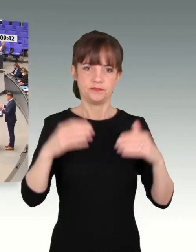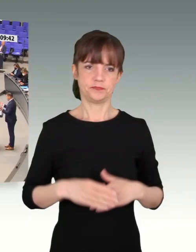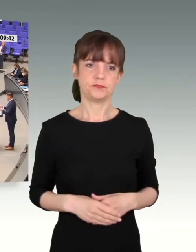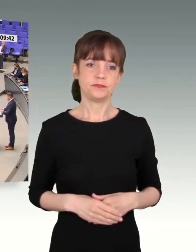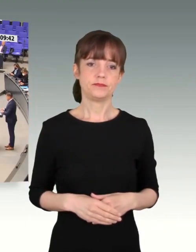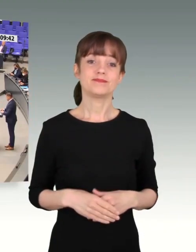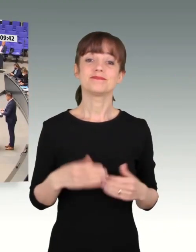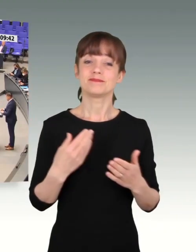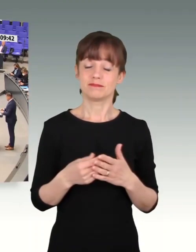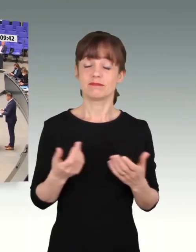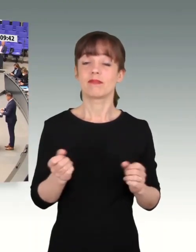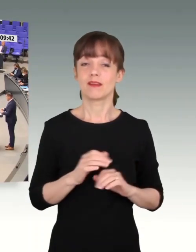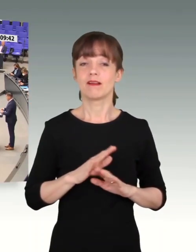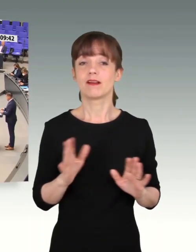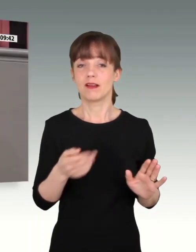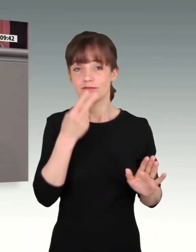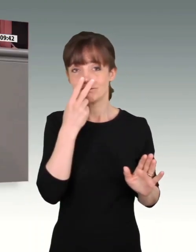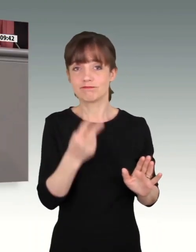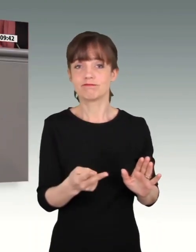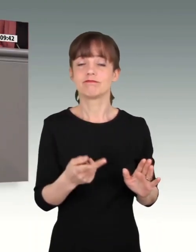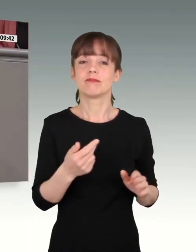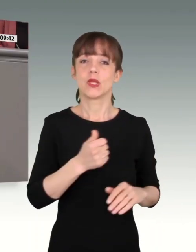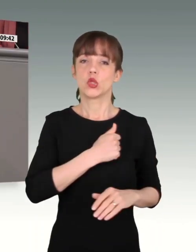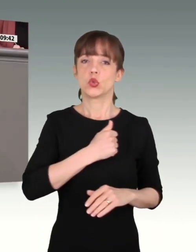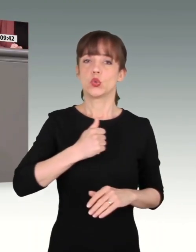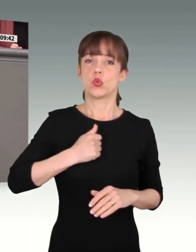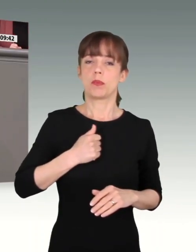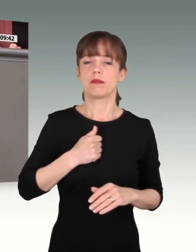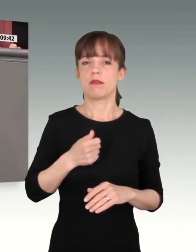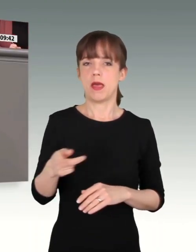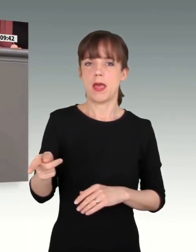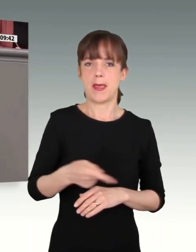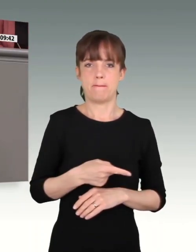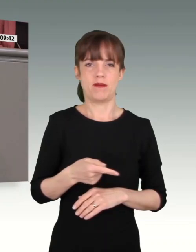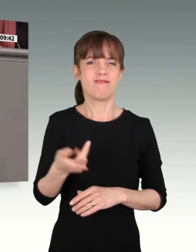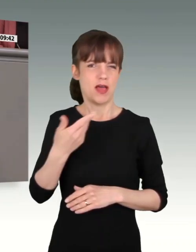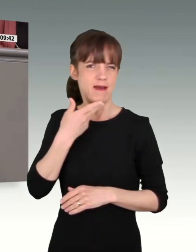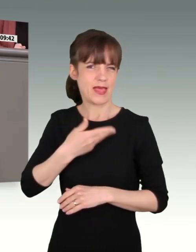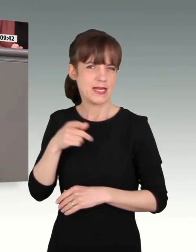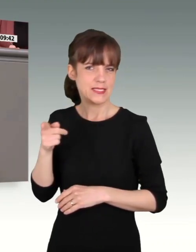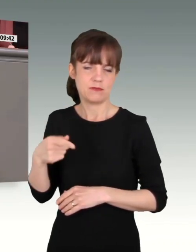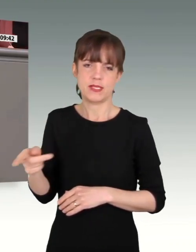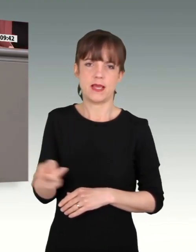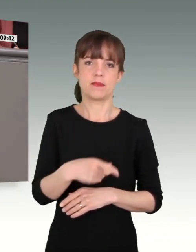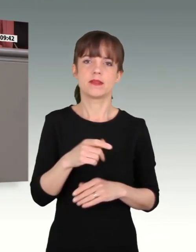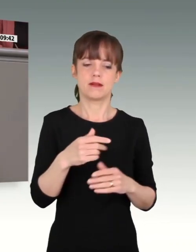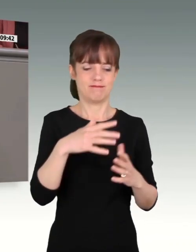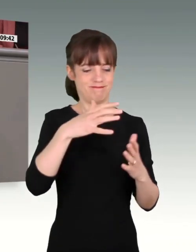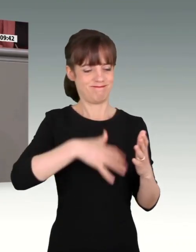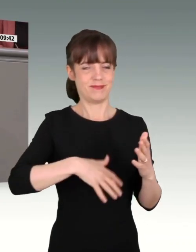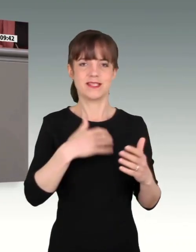Das offenbarte sich ganz eindrücklich im Umgang mit dem Truppenabzug aus Afghanistan. Da heißt es auf Seite 15 im Wehrbericht dazu,